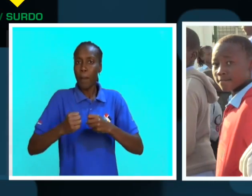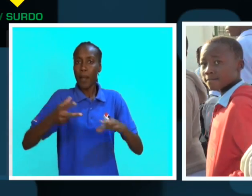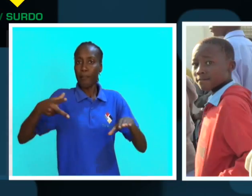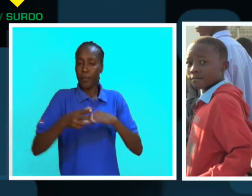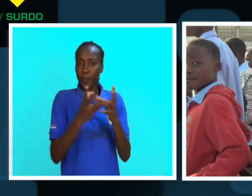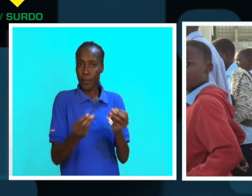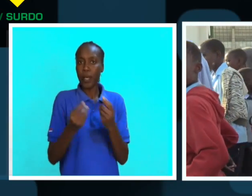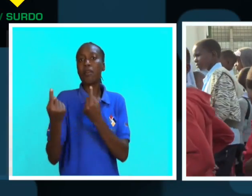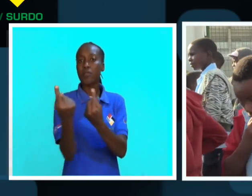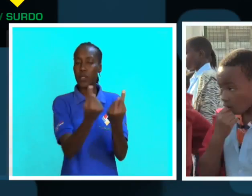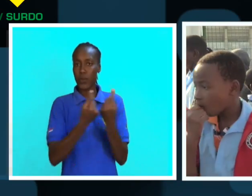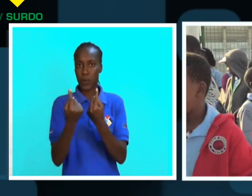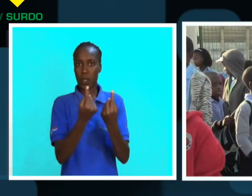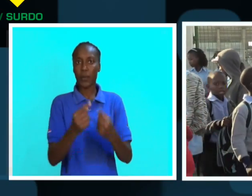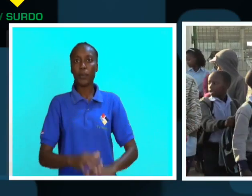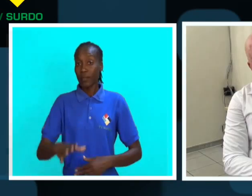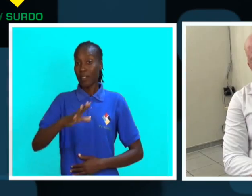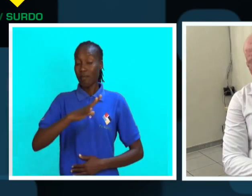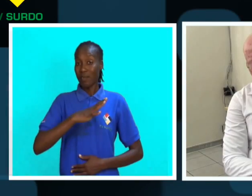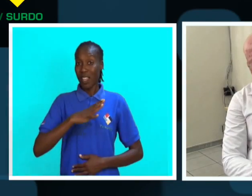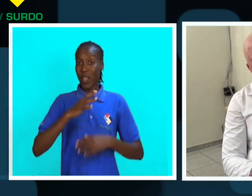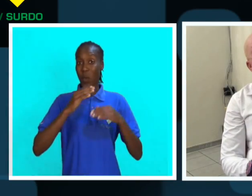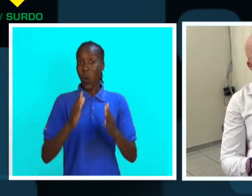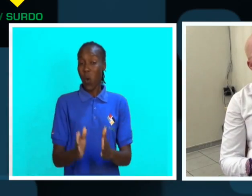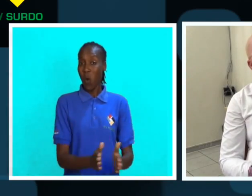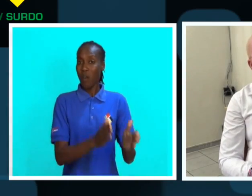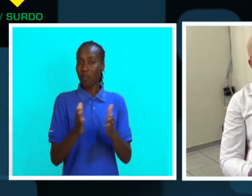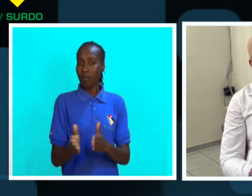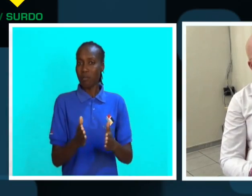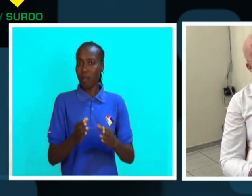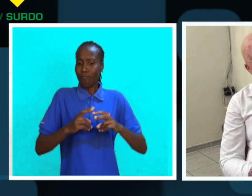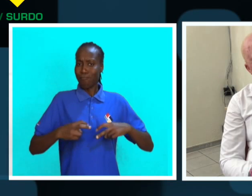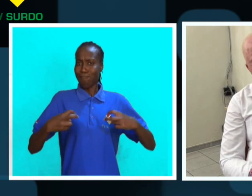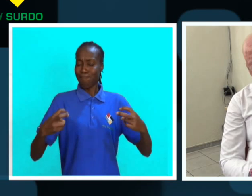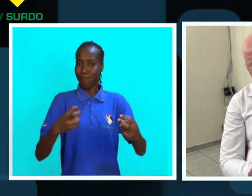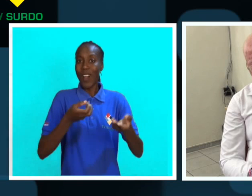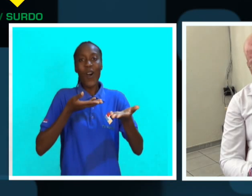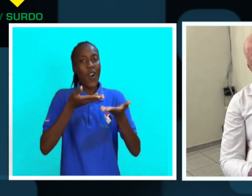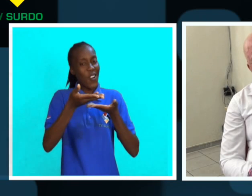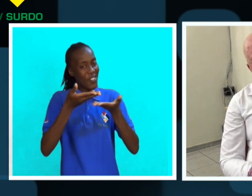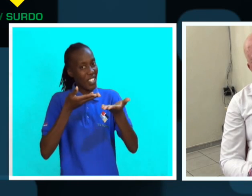esta situação. Eu tenho organizado sessões de conversa. Eu penso que